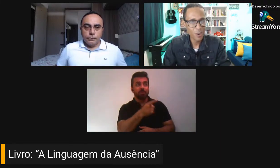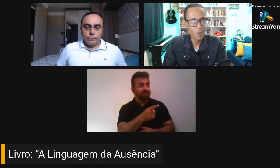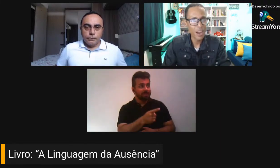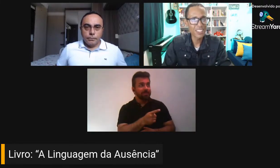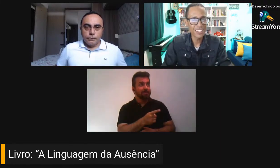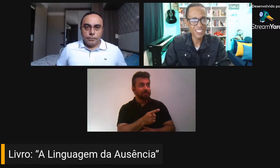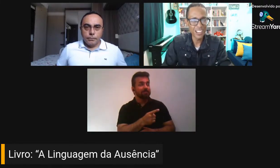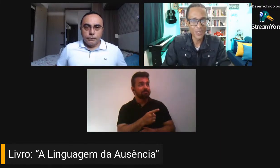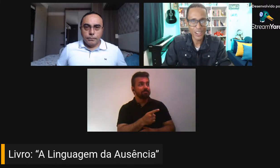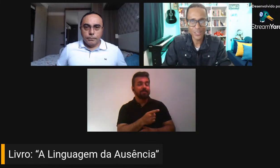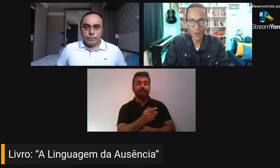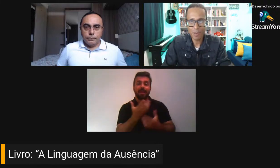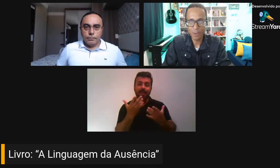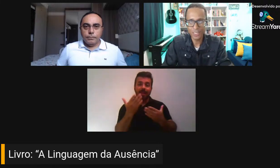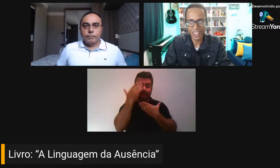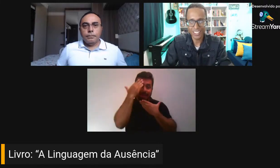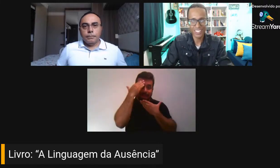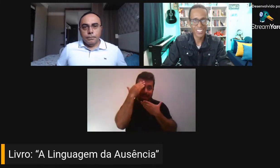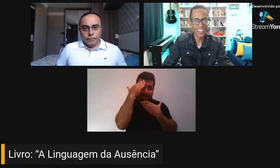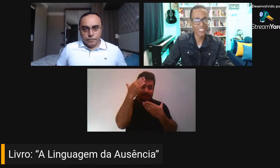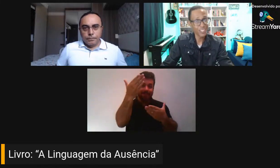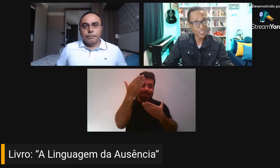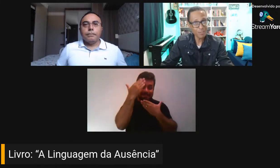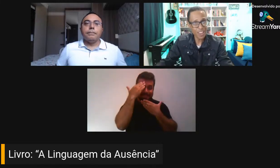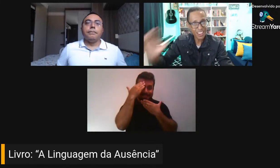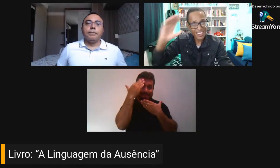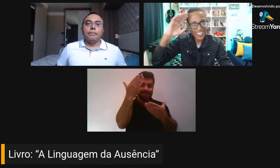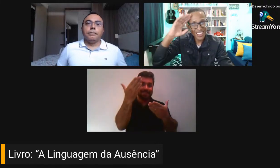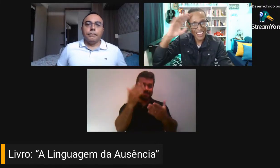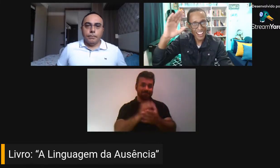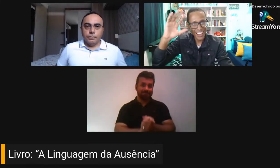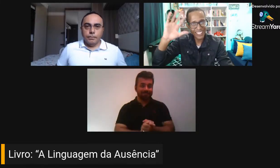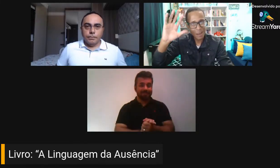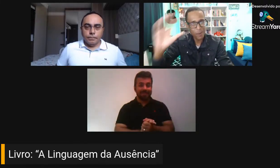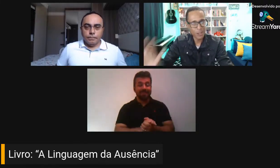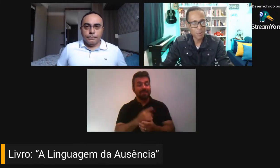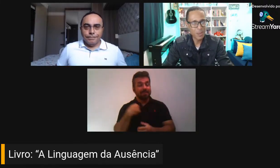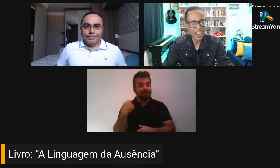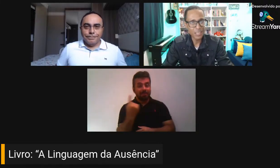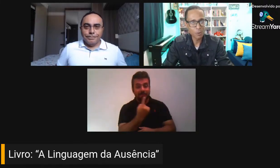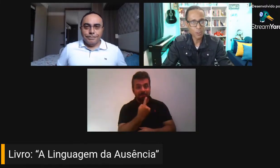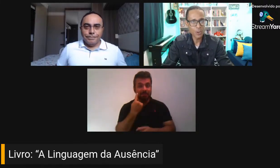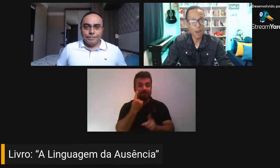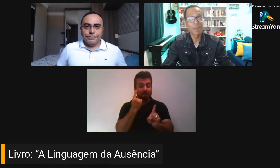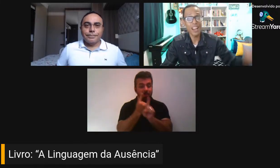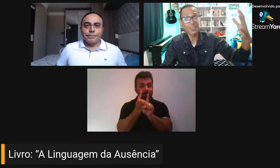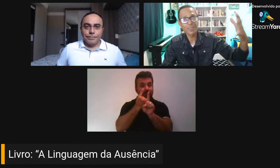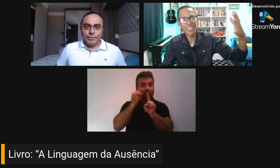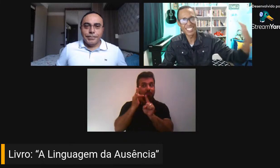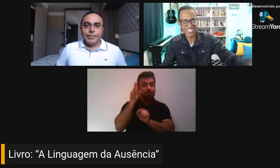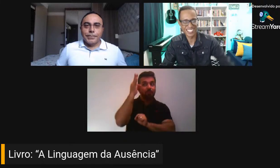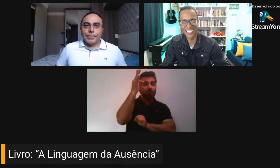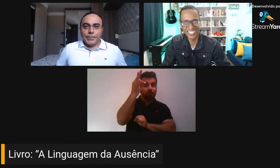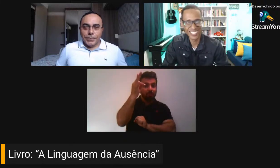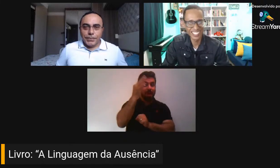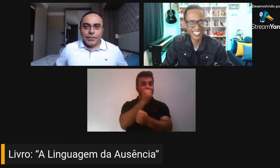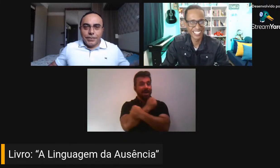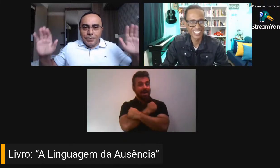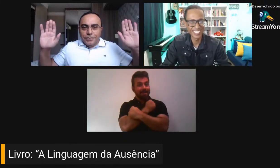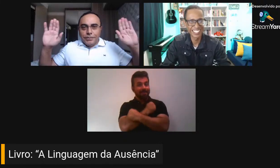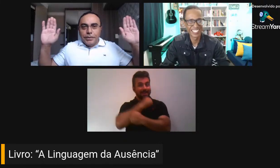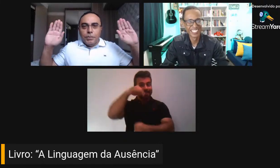com mais esse Dialogando com a Biblioteca. A gente se vê, até a próxima. Obrigado, professor, abraço de Minas.